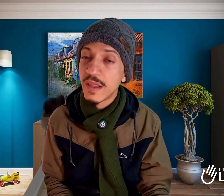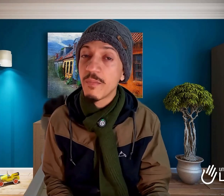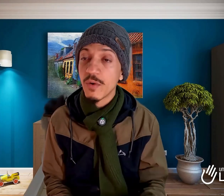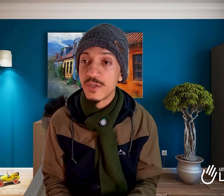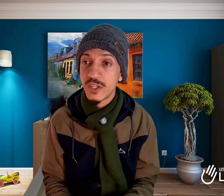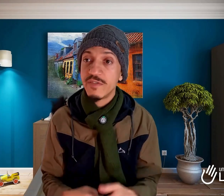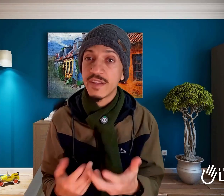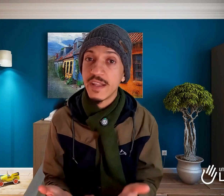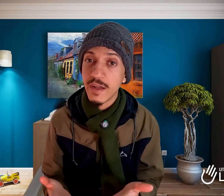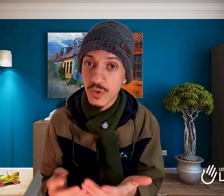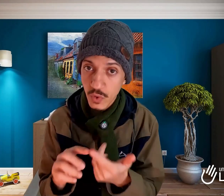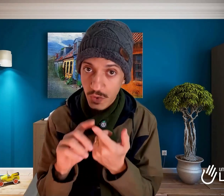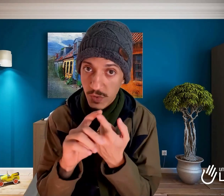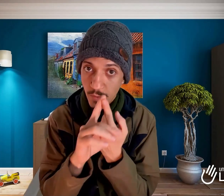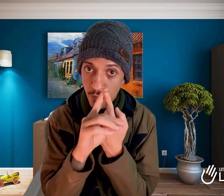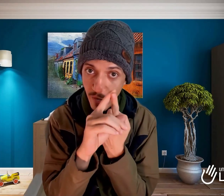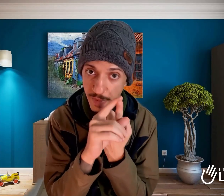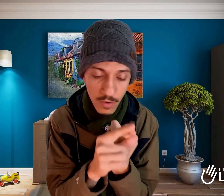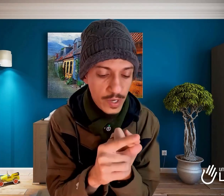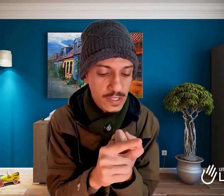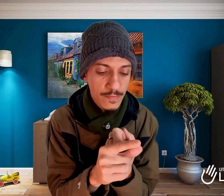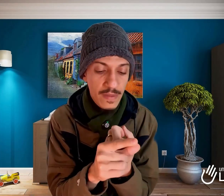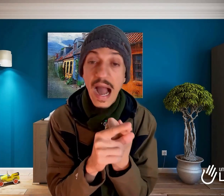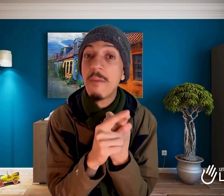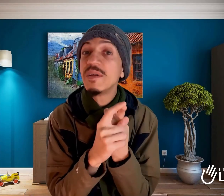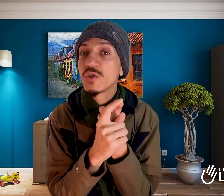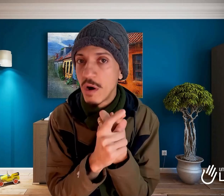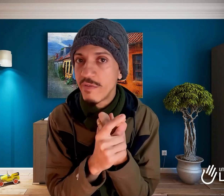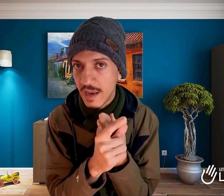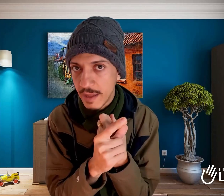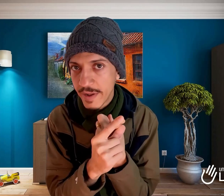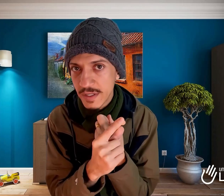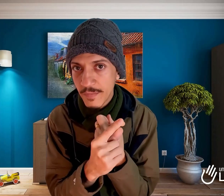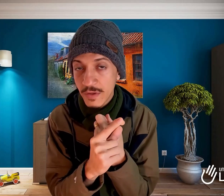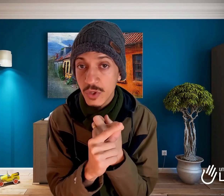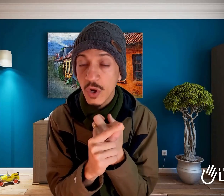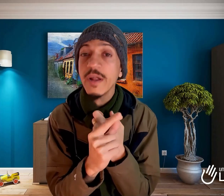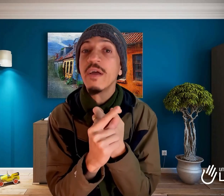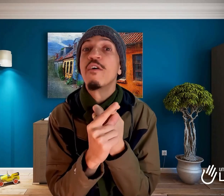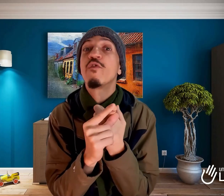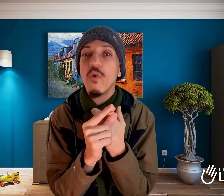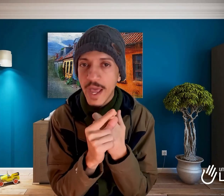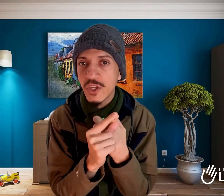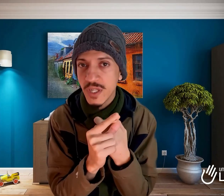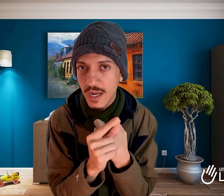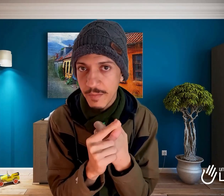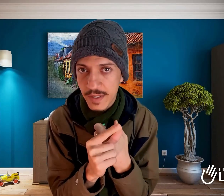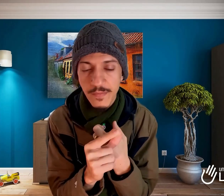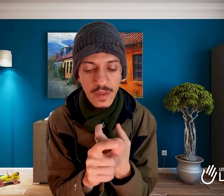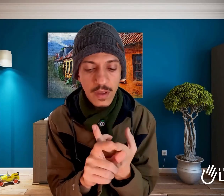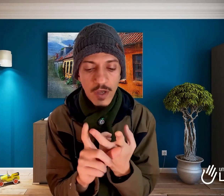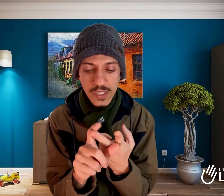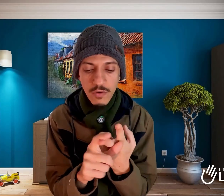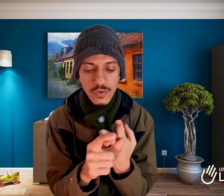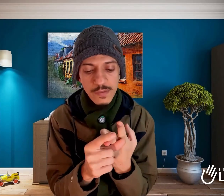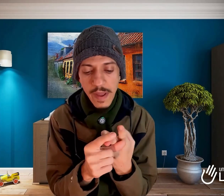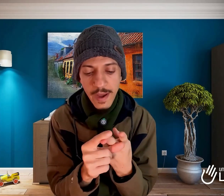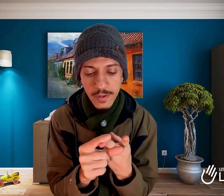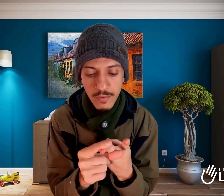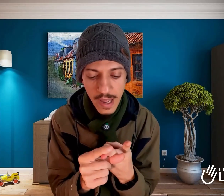para o objetivo atender os surdos, primeira coisa, absorva a Libras, se torne fluente na Libras. Segundo aspecto é,